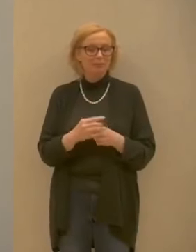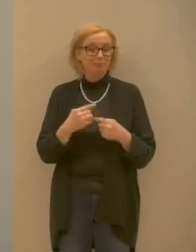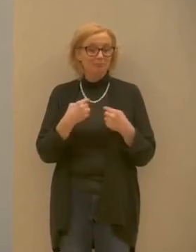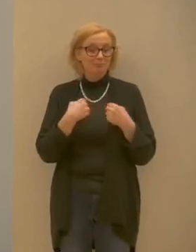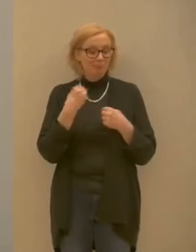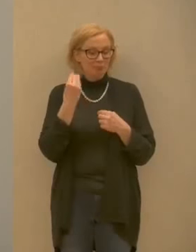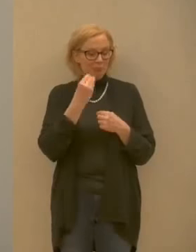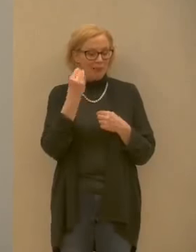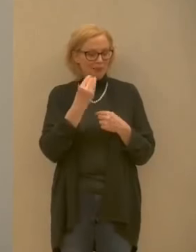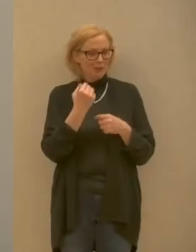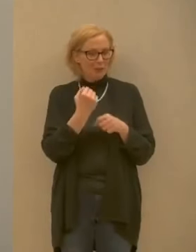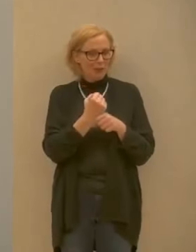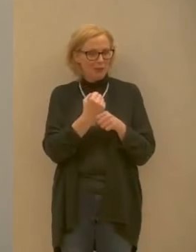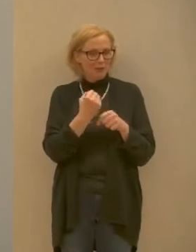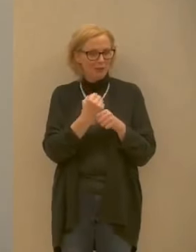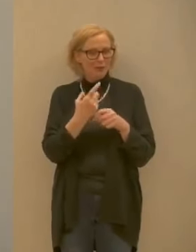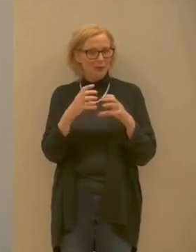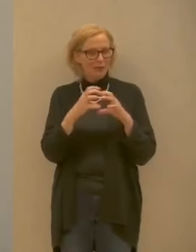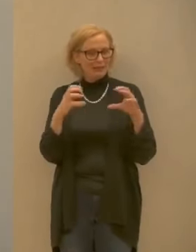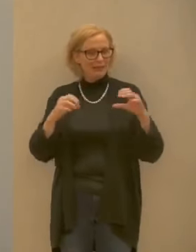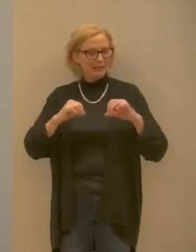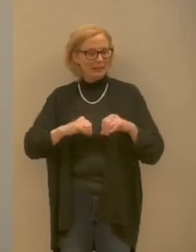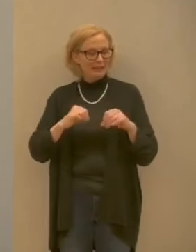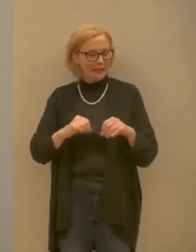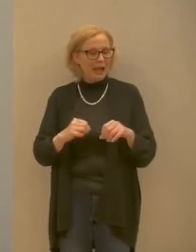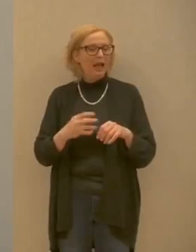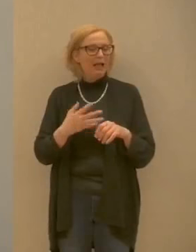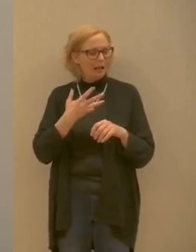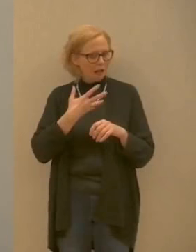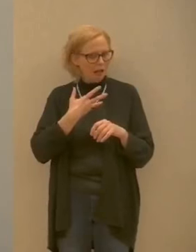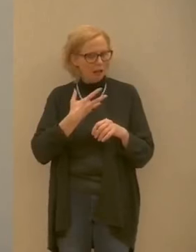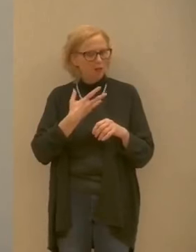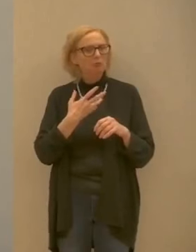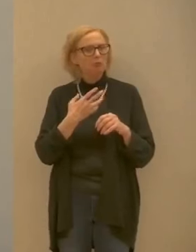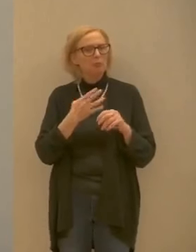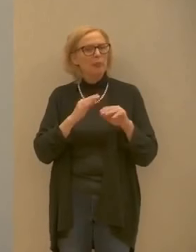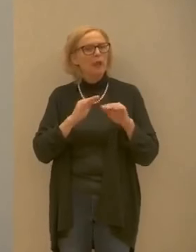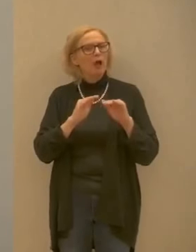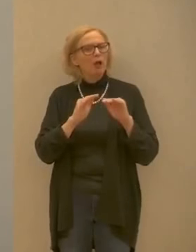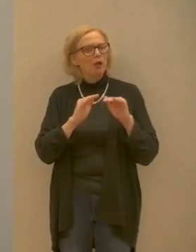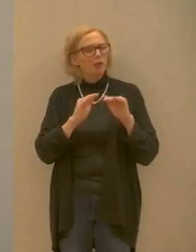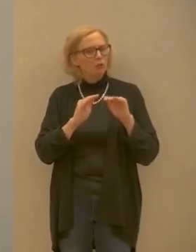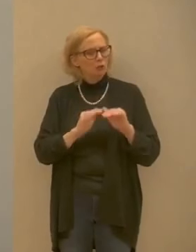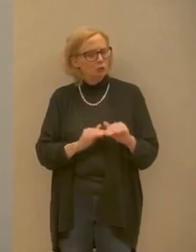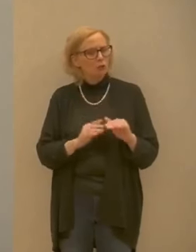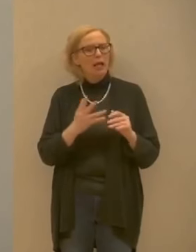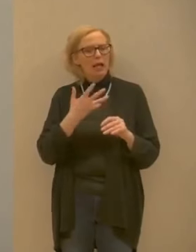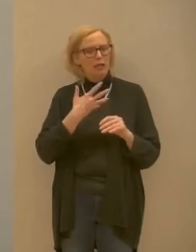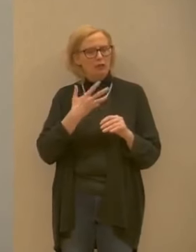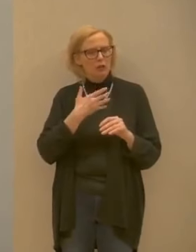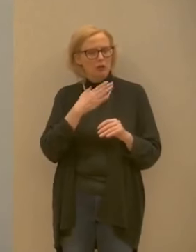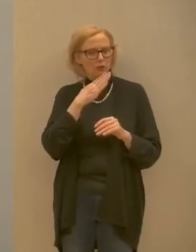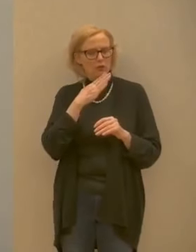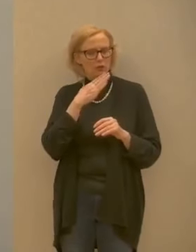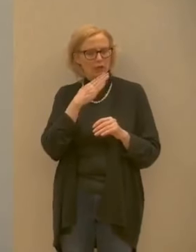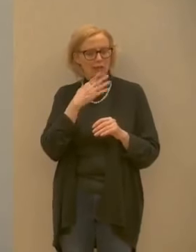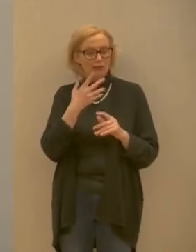sanitaria dia più tutele di altri la possibilità del contagio esiste diciamo in maniera